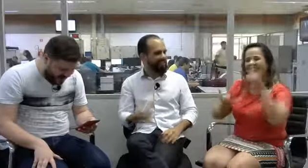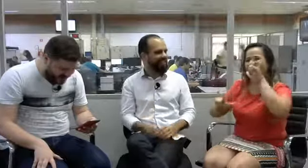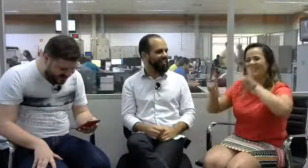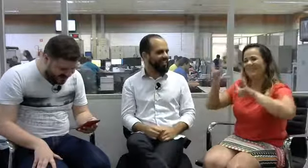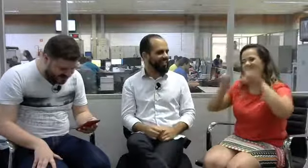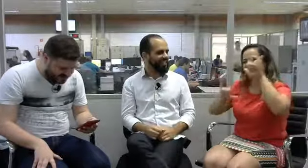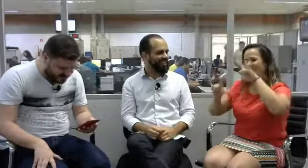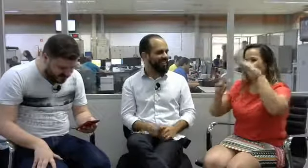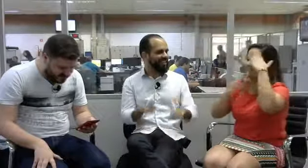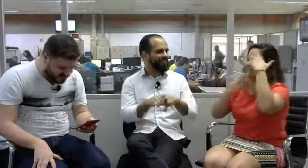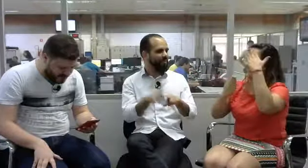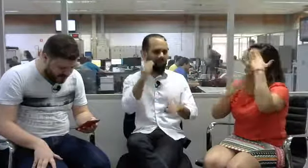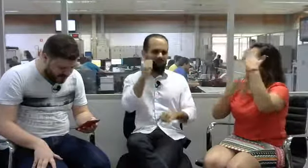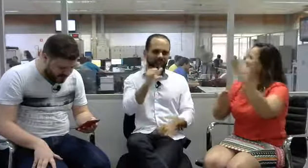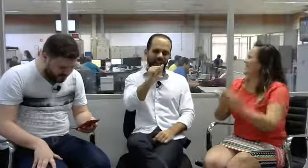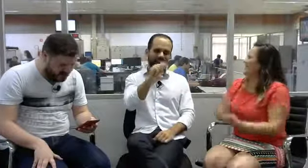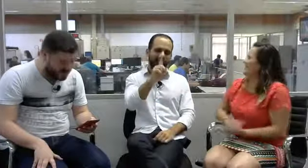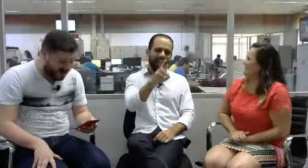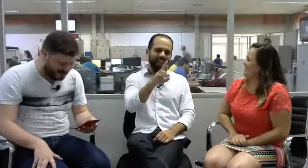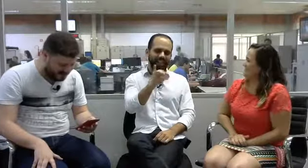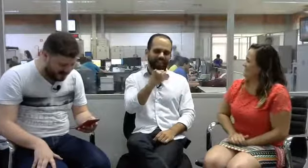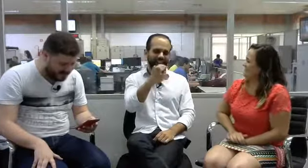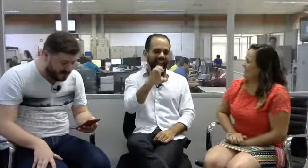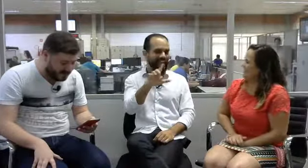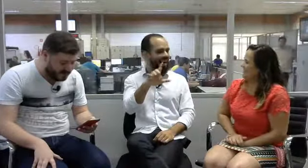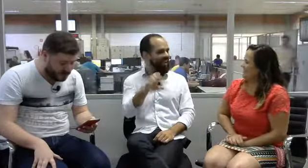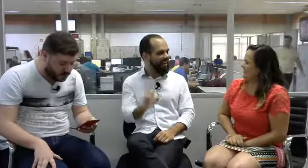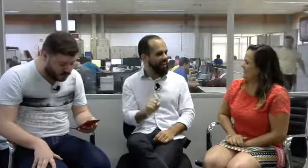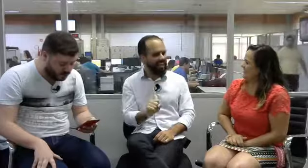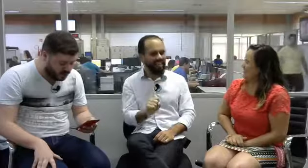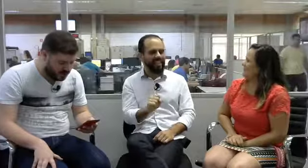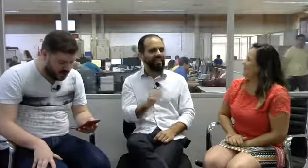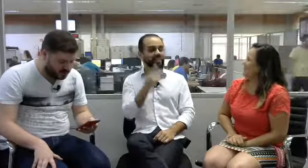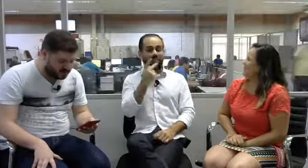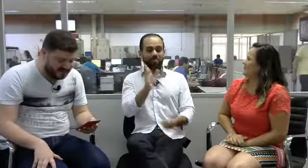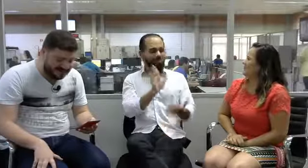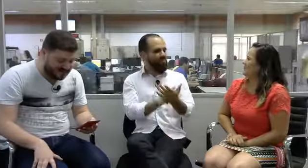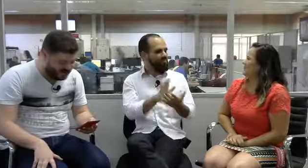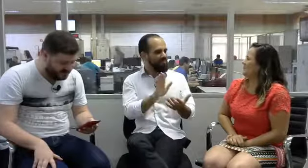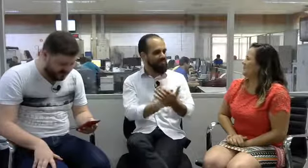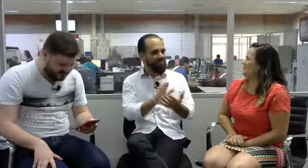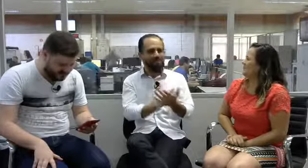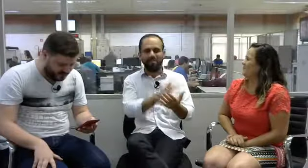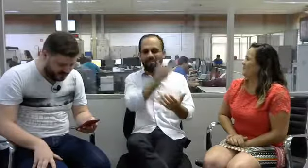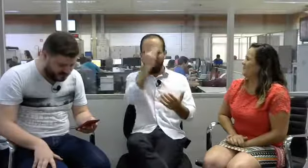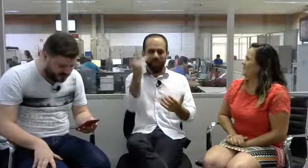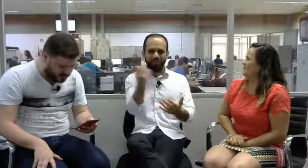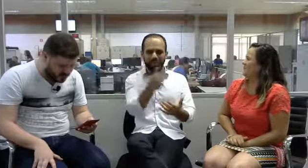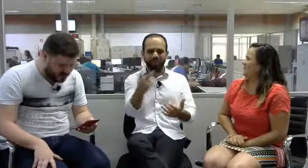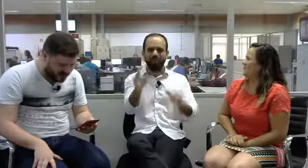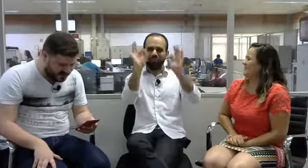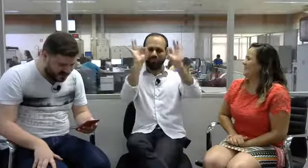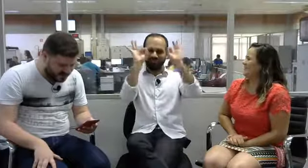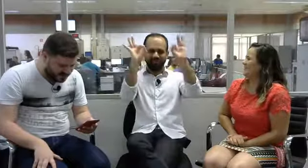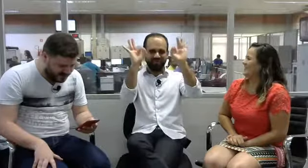Adriele dos Santos Almeida, parabéns, tema maravilhoso. Pessoas incríveis, professor e ser humano